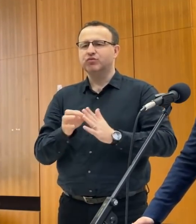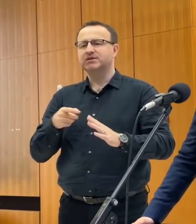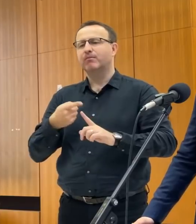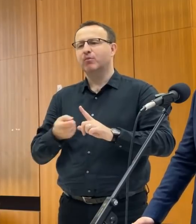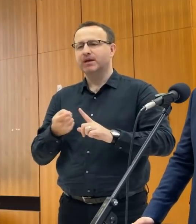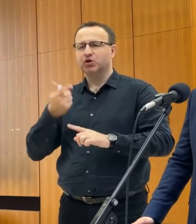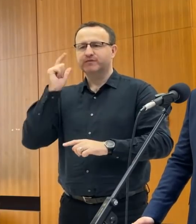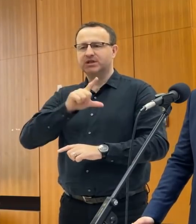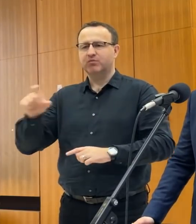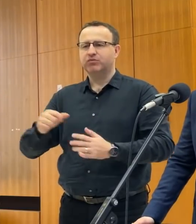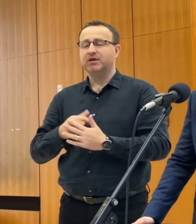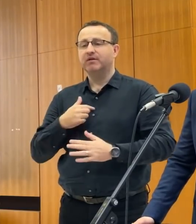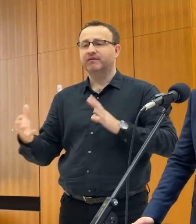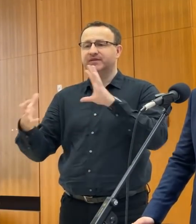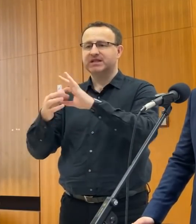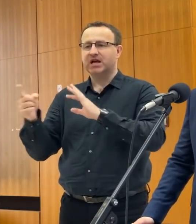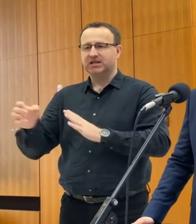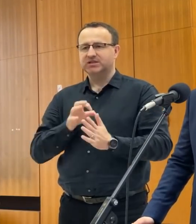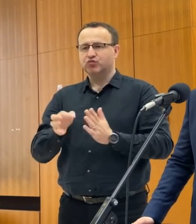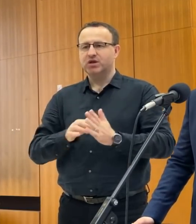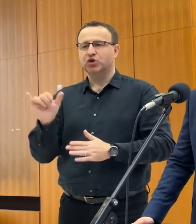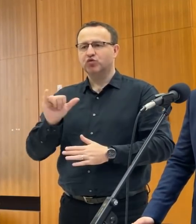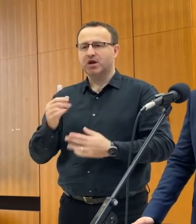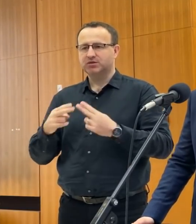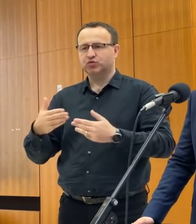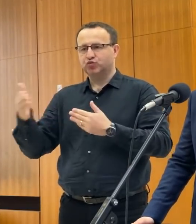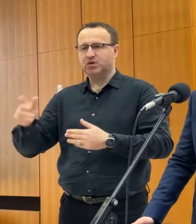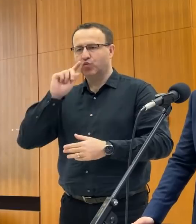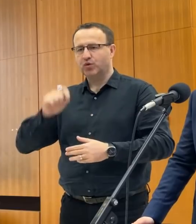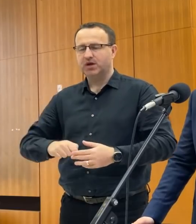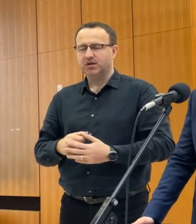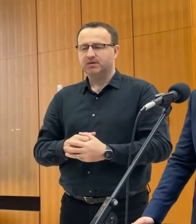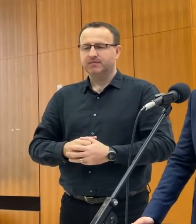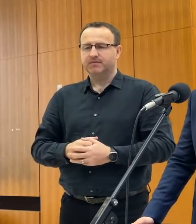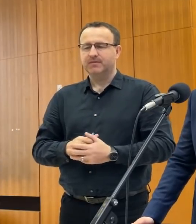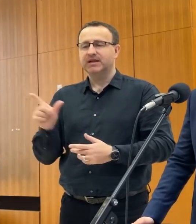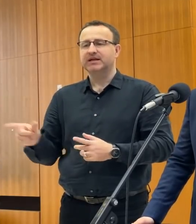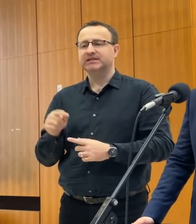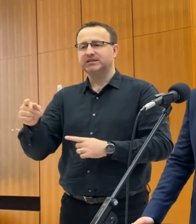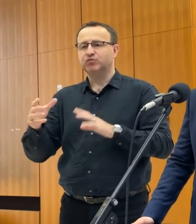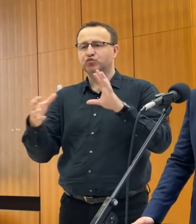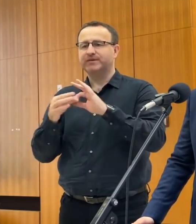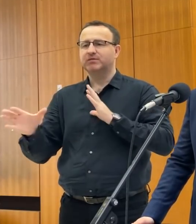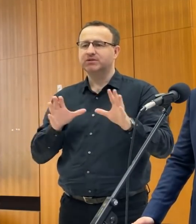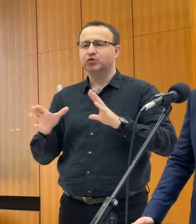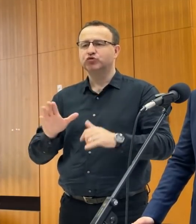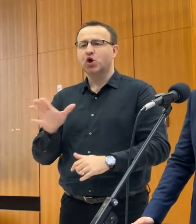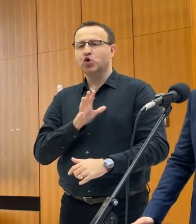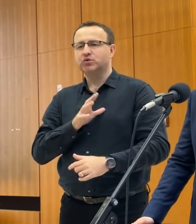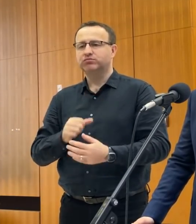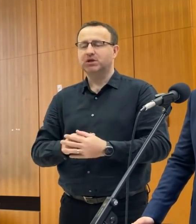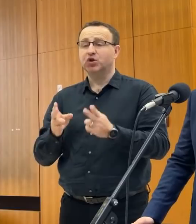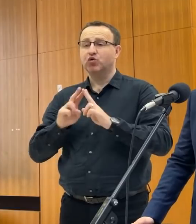SR aj vo vzťahu k tej situácii, ktorá sa deje u našich susedov a s tým súvisiacé bezpečnostné hrozby,